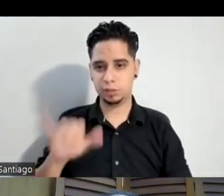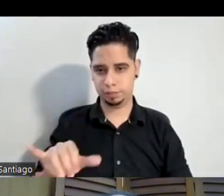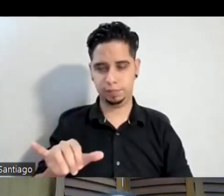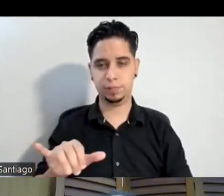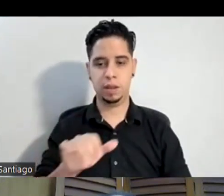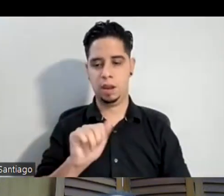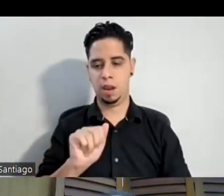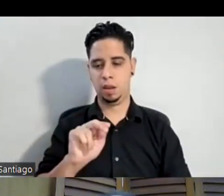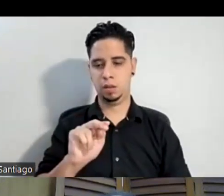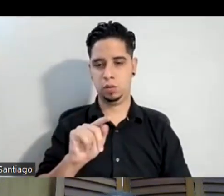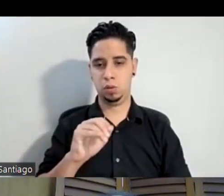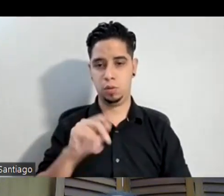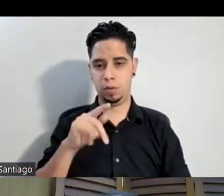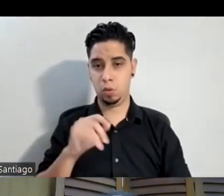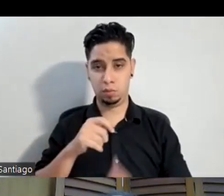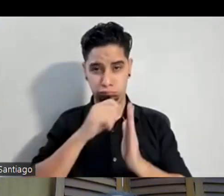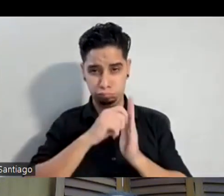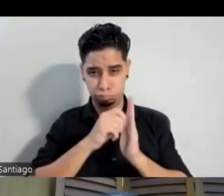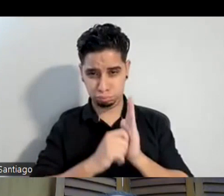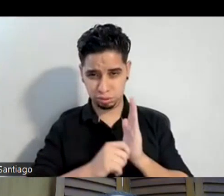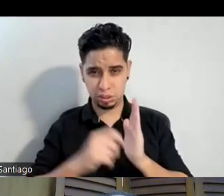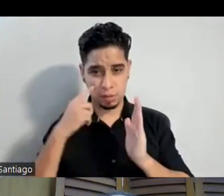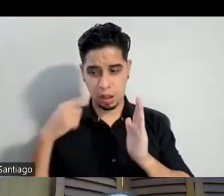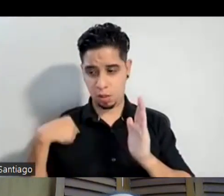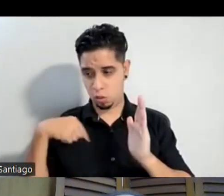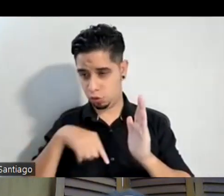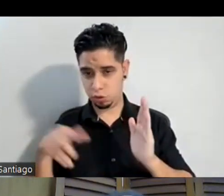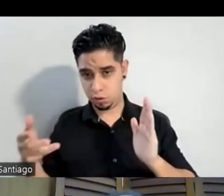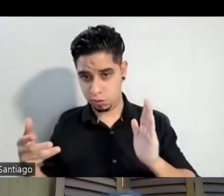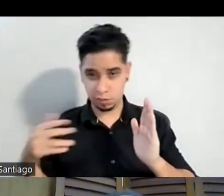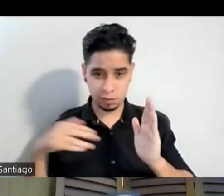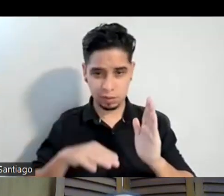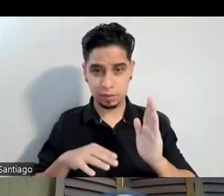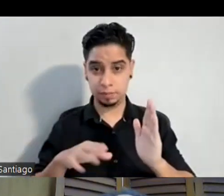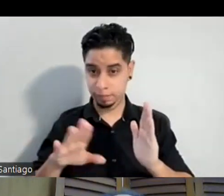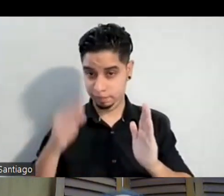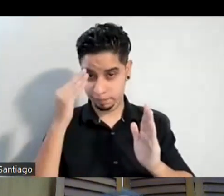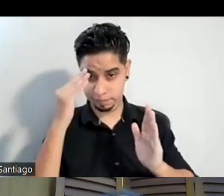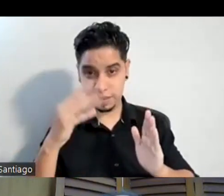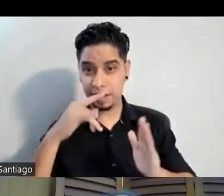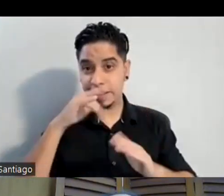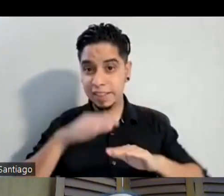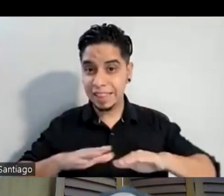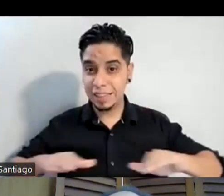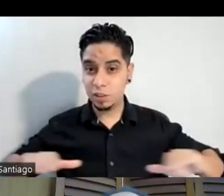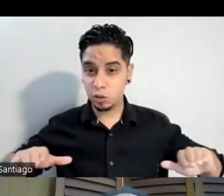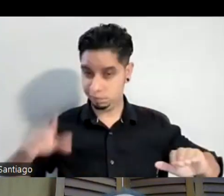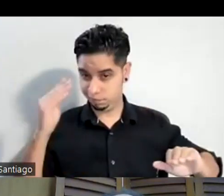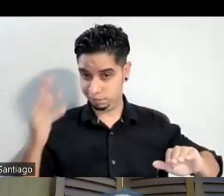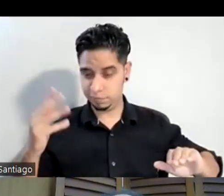y pues para podernos introducir a nosotros que éramos actuación niños así en Chicago pues hizo una adaptación hizo